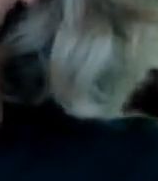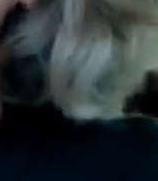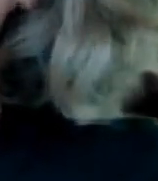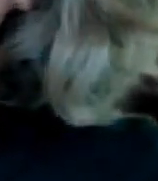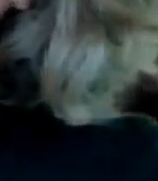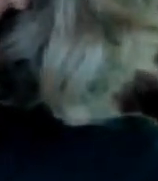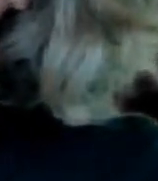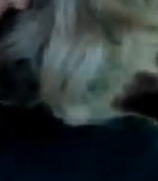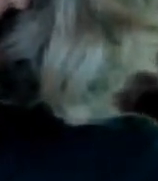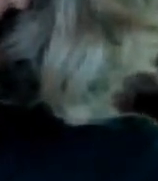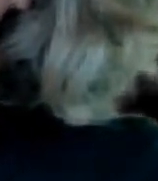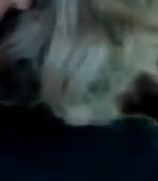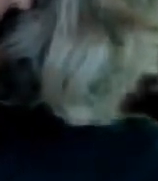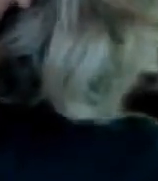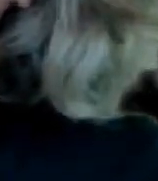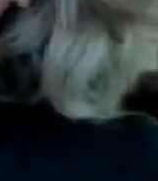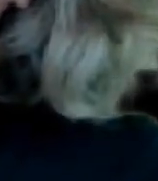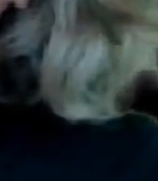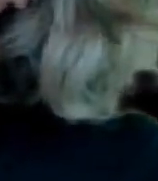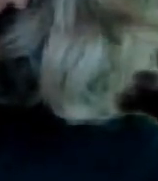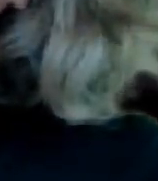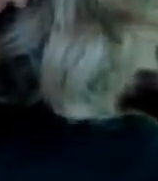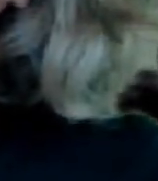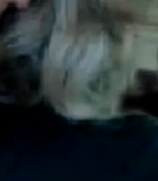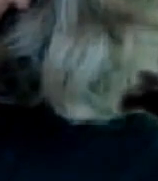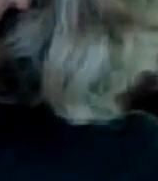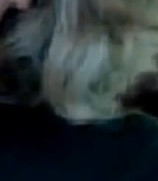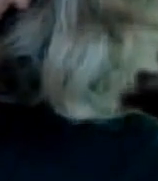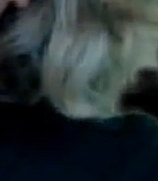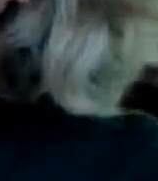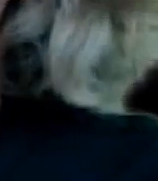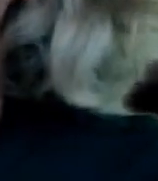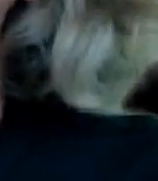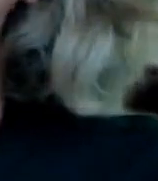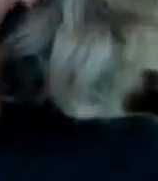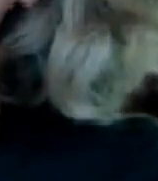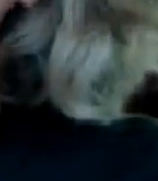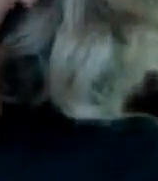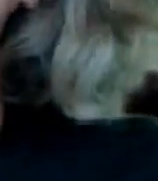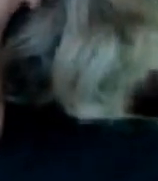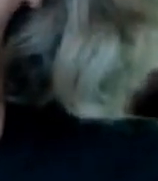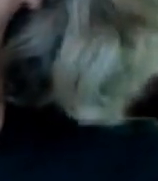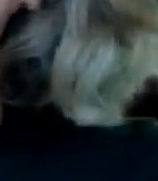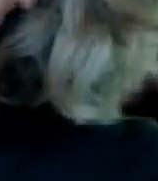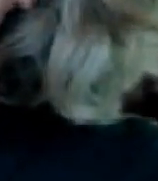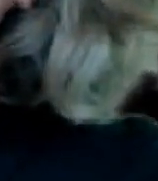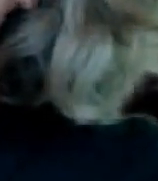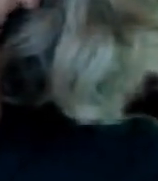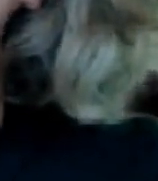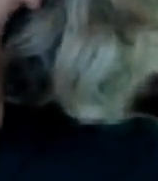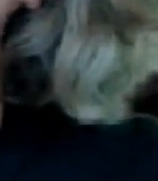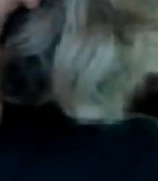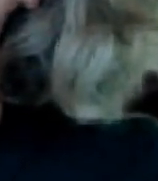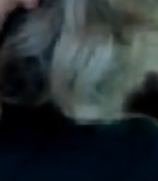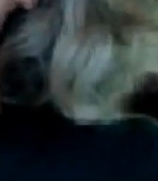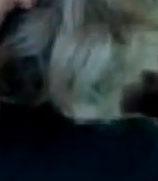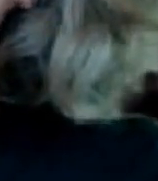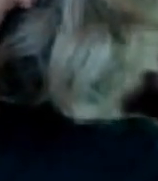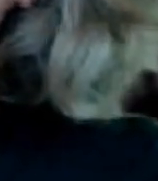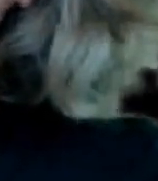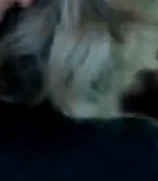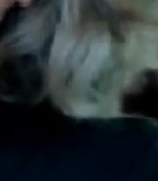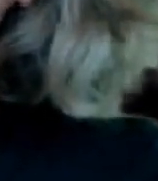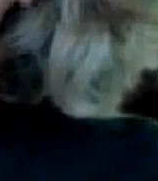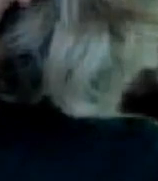Al ir a la mañanera yo voy bien preparada Es decir, yo llevo muchos